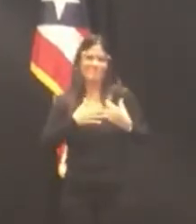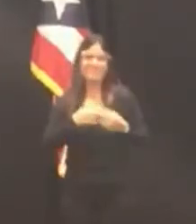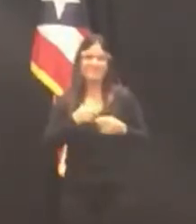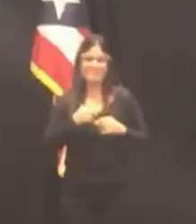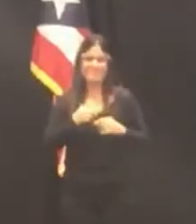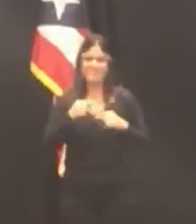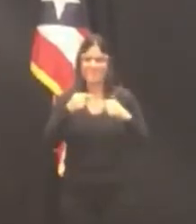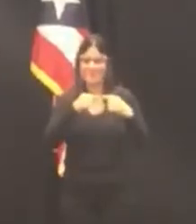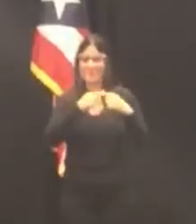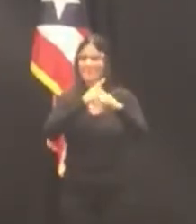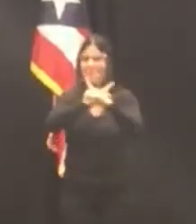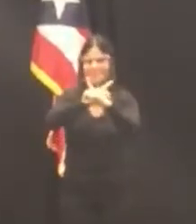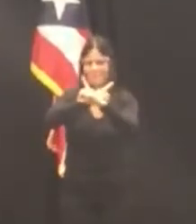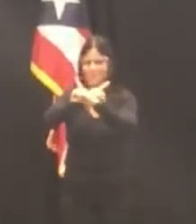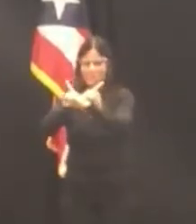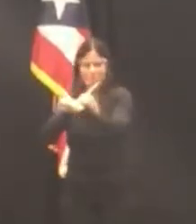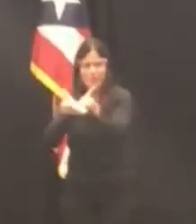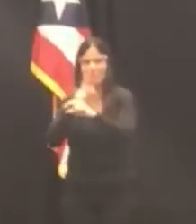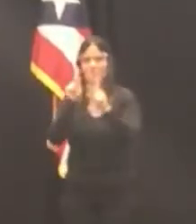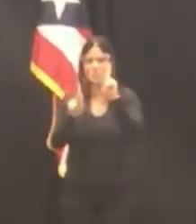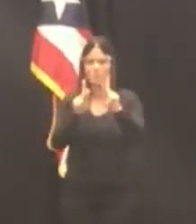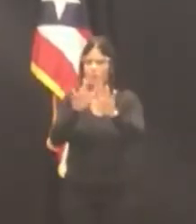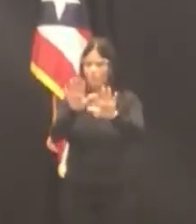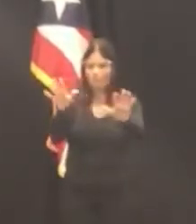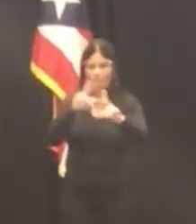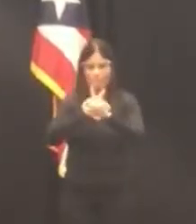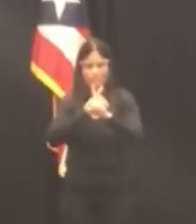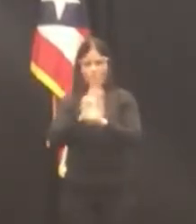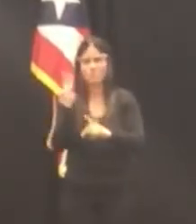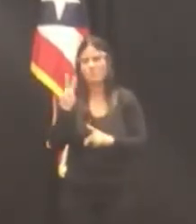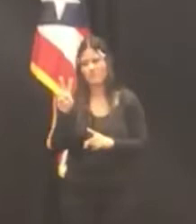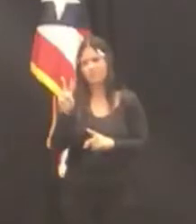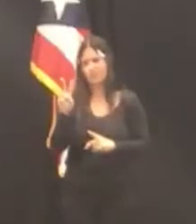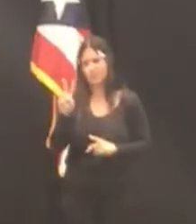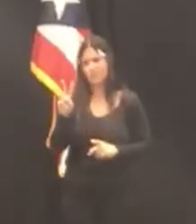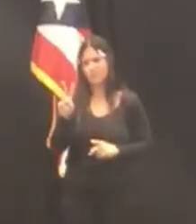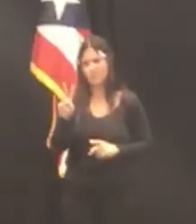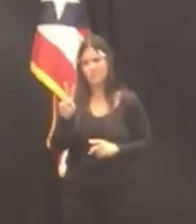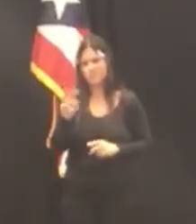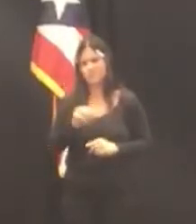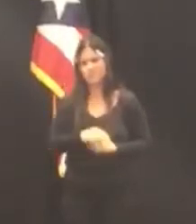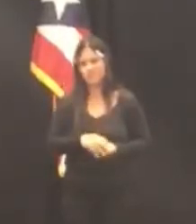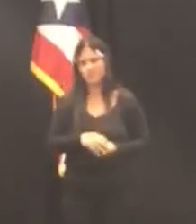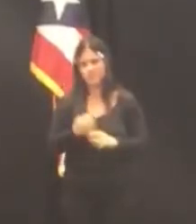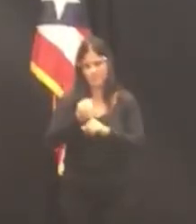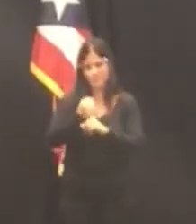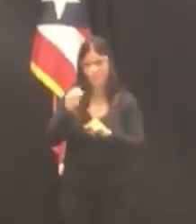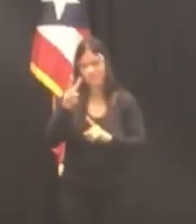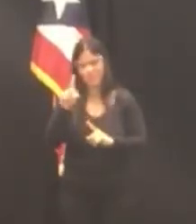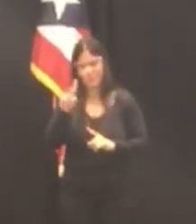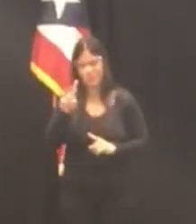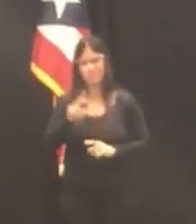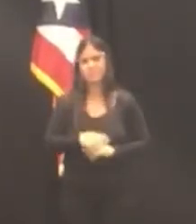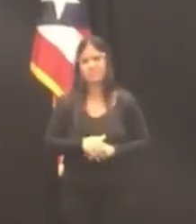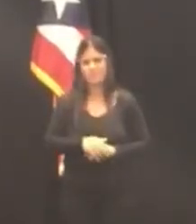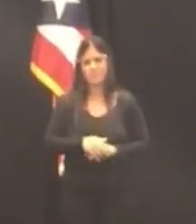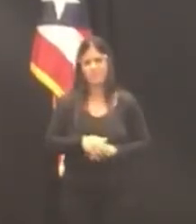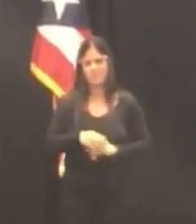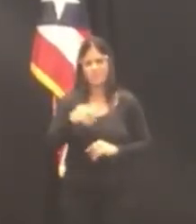víctimas. Ya en las postrimerías de un mandato constitucional que comencé el 7 de agosto del 2019,